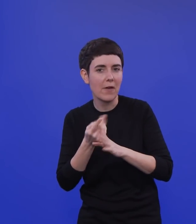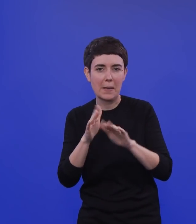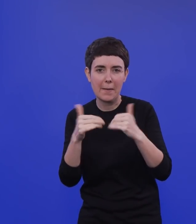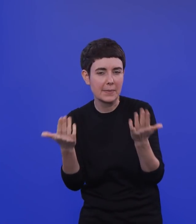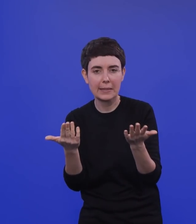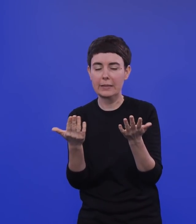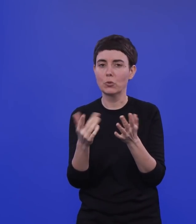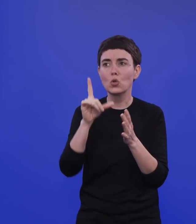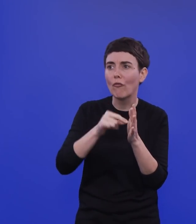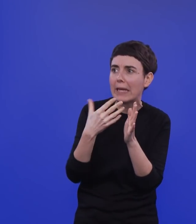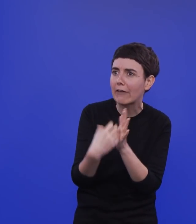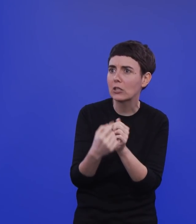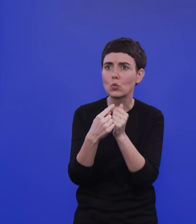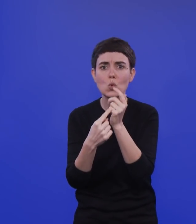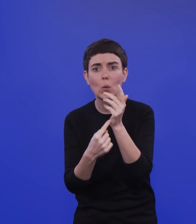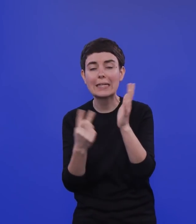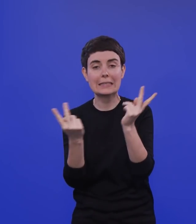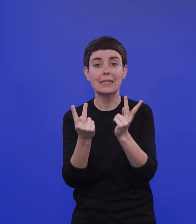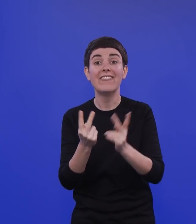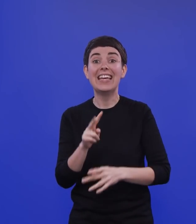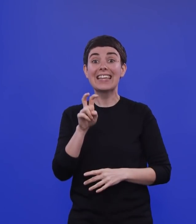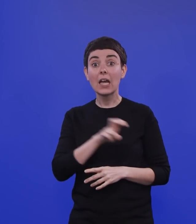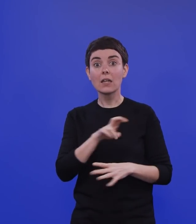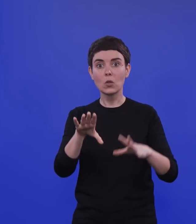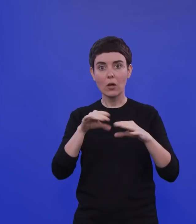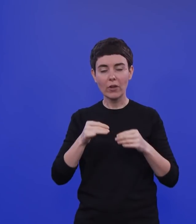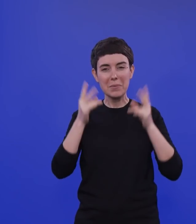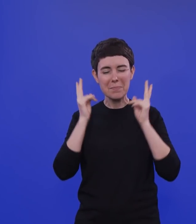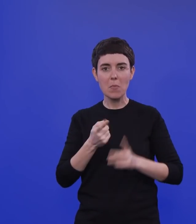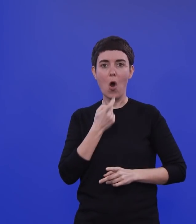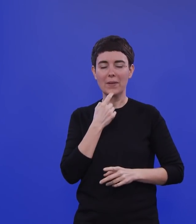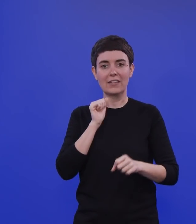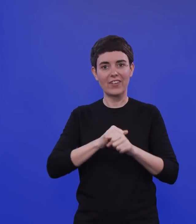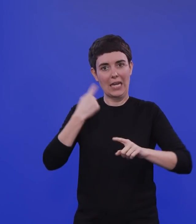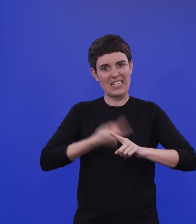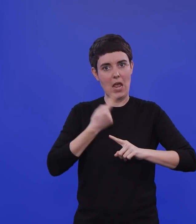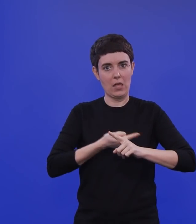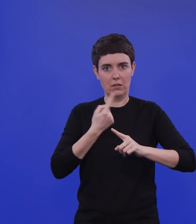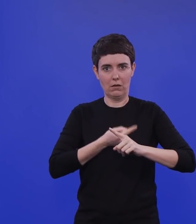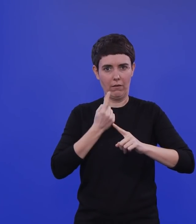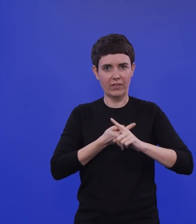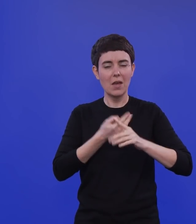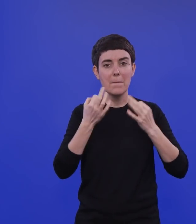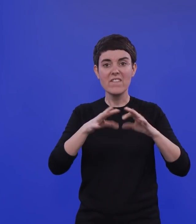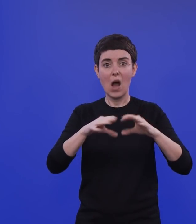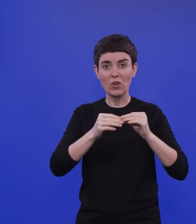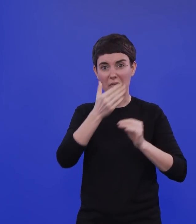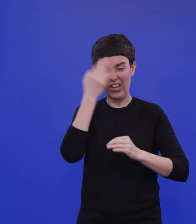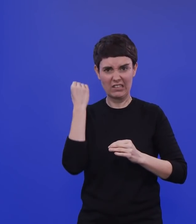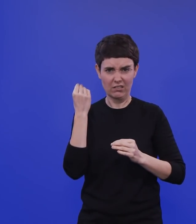Diagnostik, sondern Krankenhausaufnahmen, die sind ja objektiv. Da vergisst man keine Aufnahme zu zählen. Das ist schon